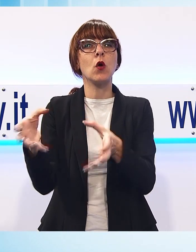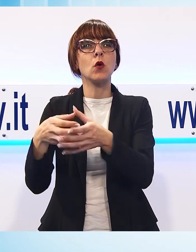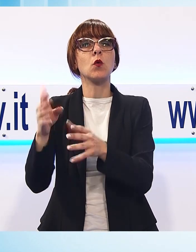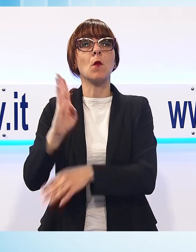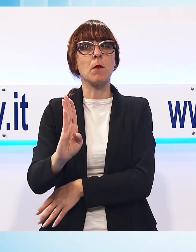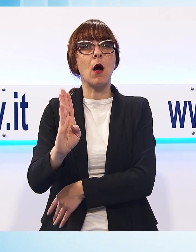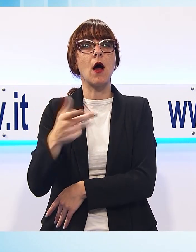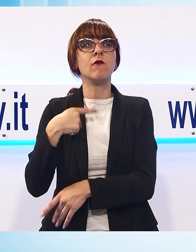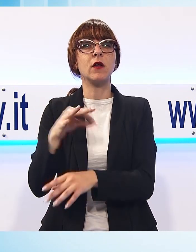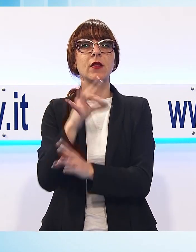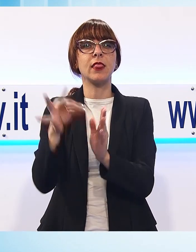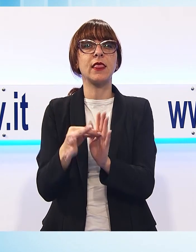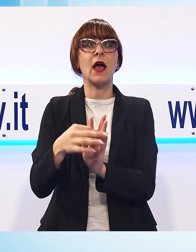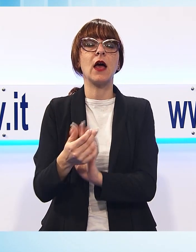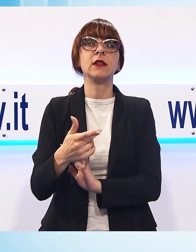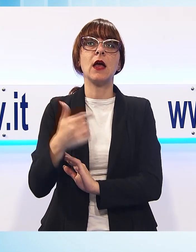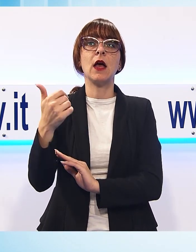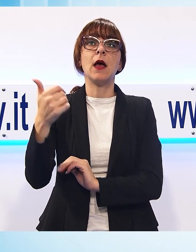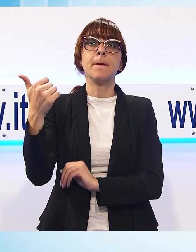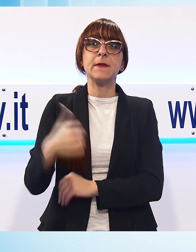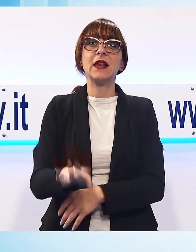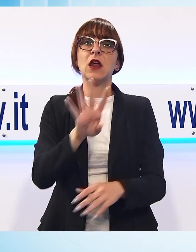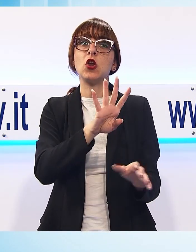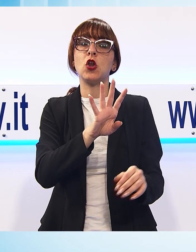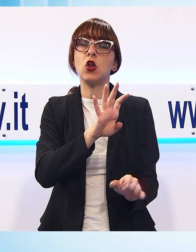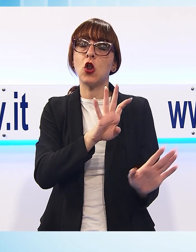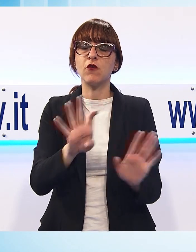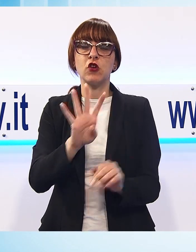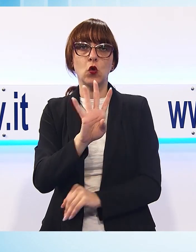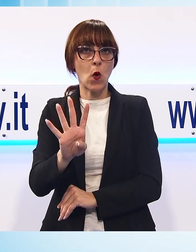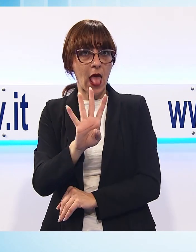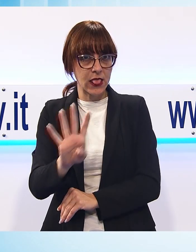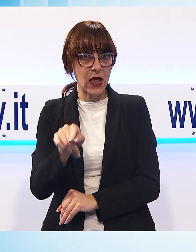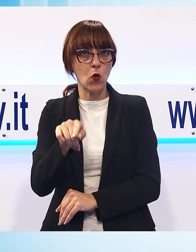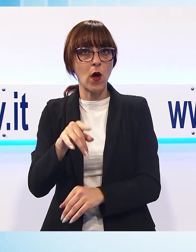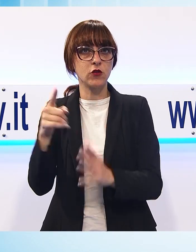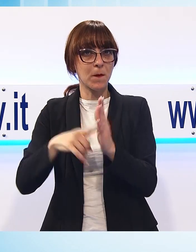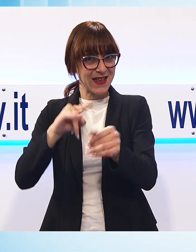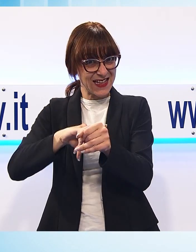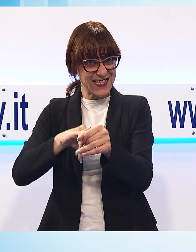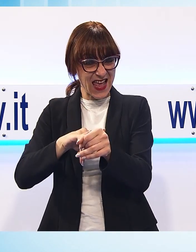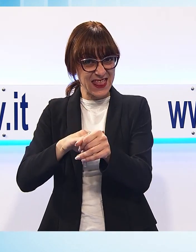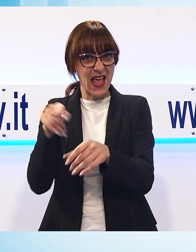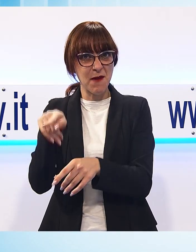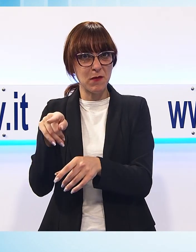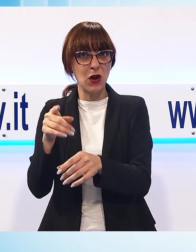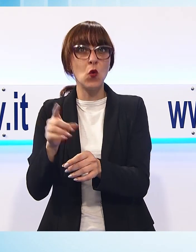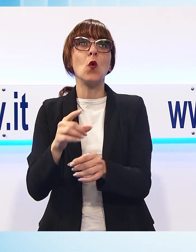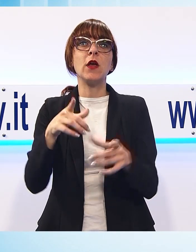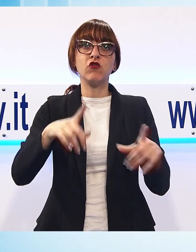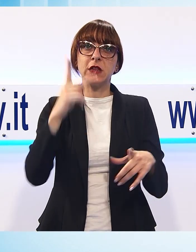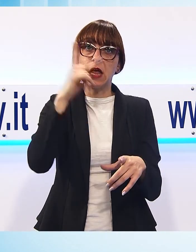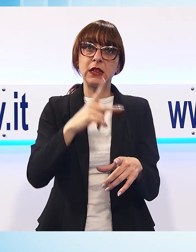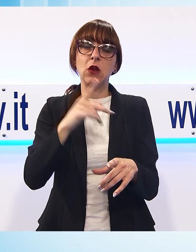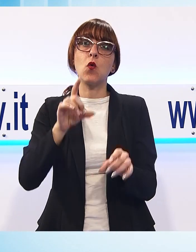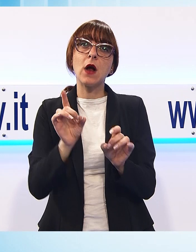Lucca nel settembre del 1944 dall'occupazione tedesca. Giovedì 12 settembre alle